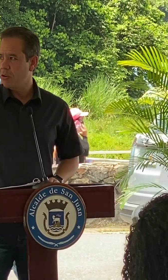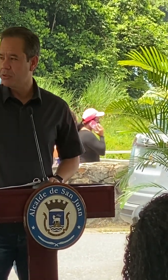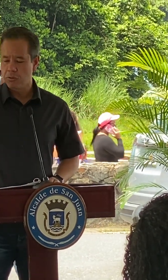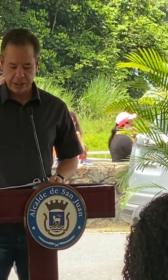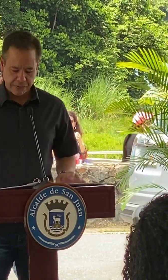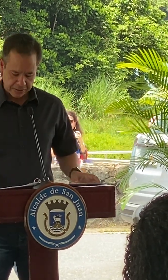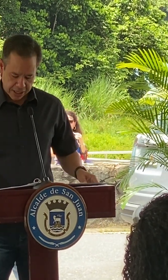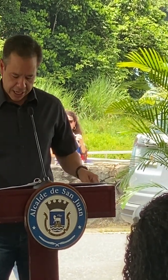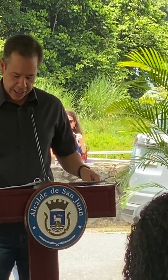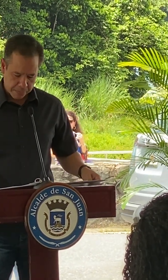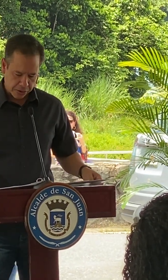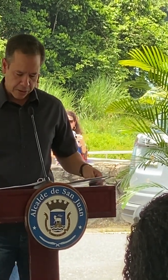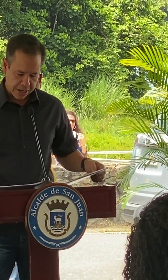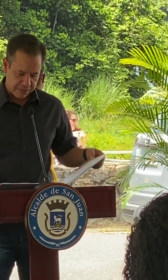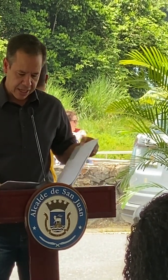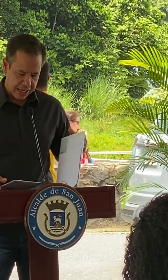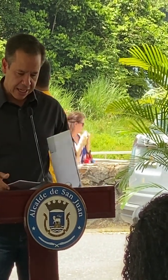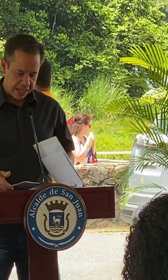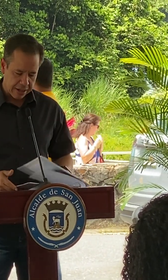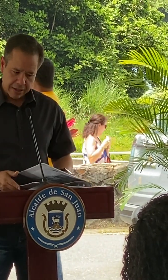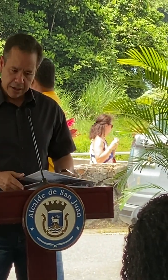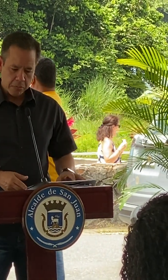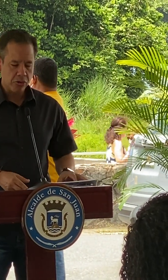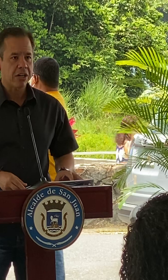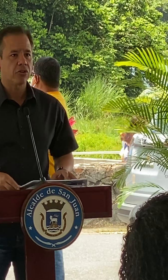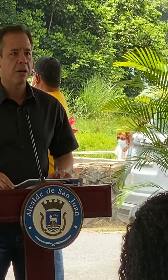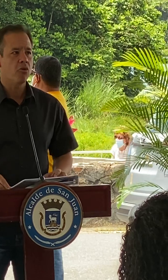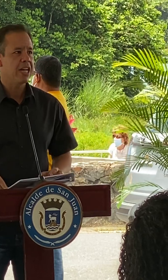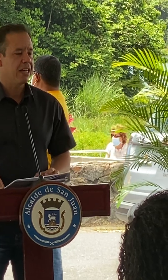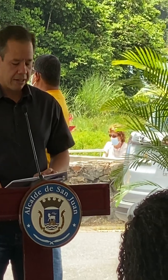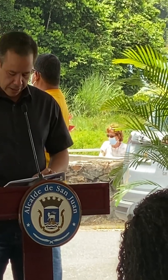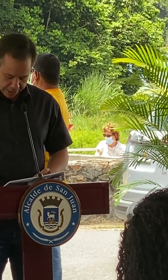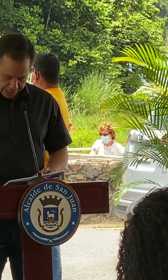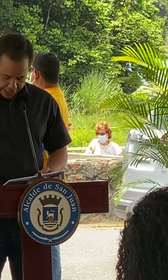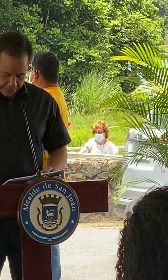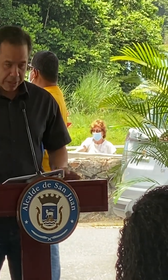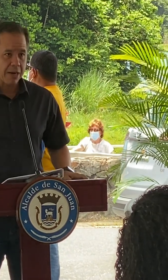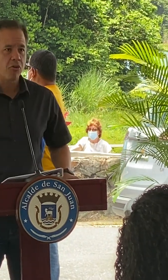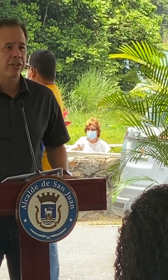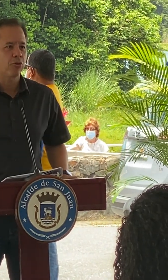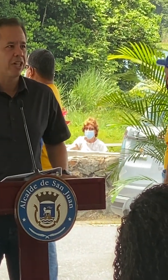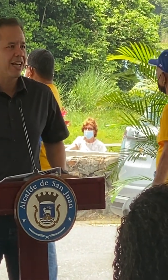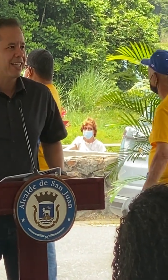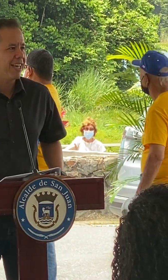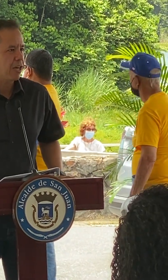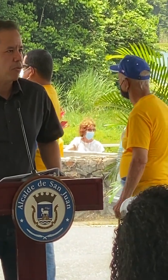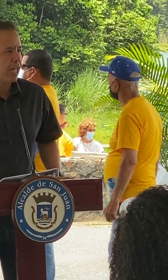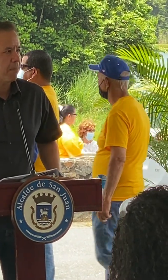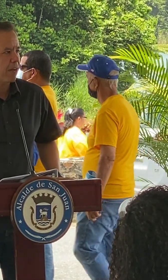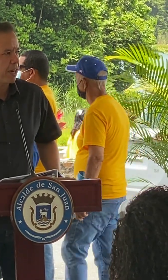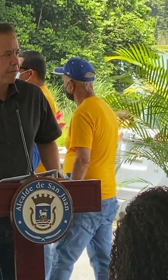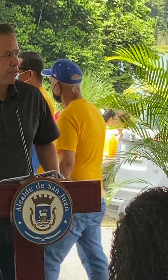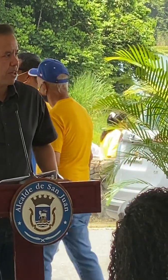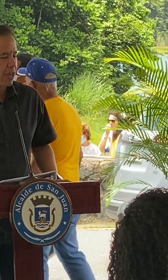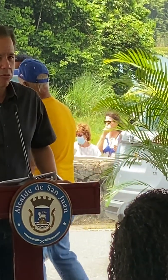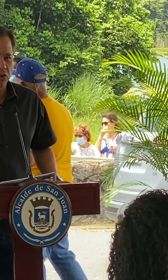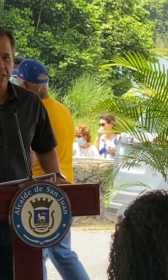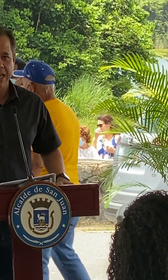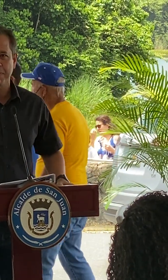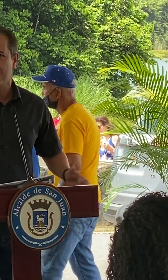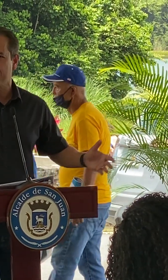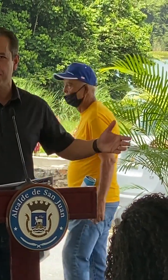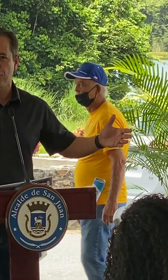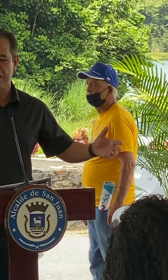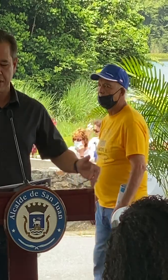también a lo que son nuestras facilidades deportivas así que muchas cosas buenas las que esperamos que sucedan aquí en la oscuridad para beneficio de la